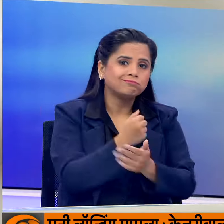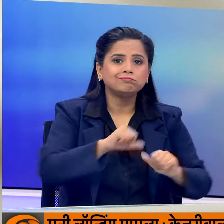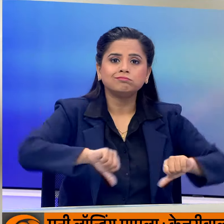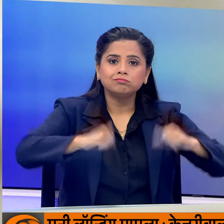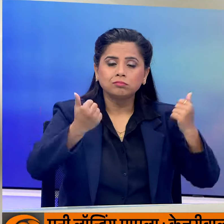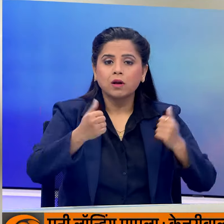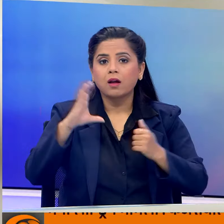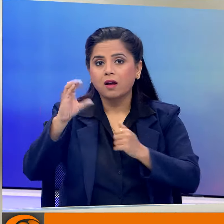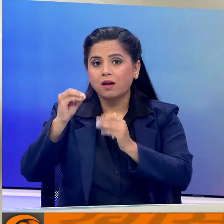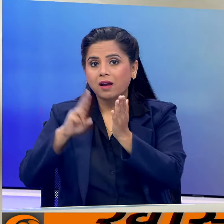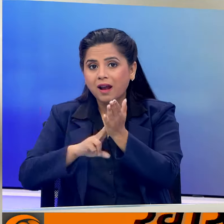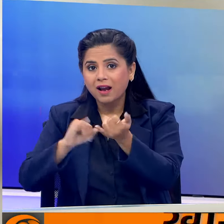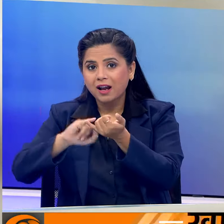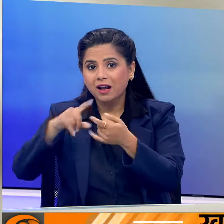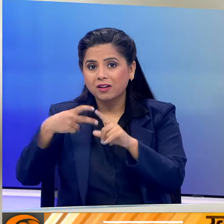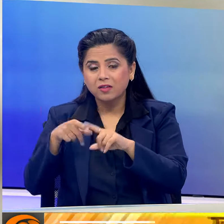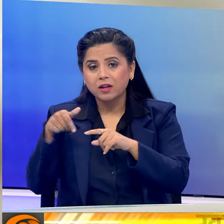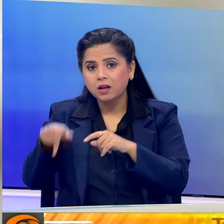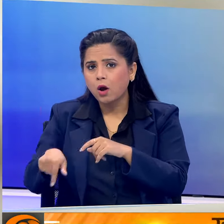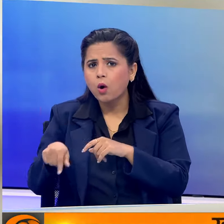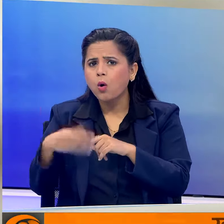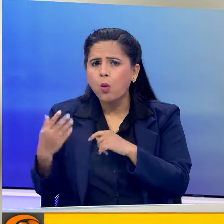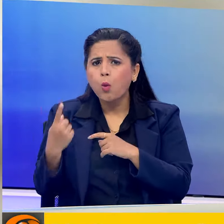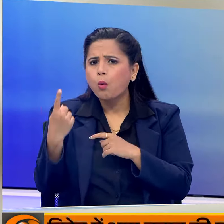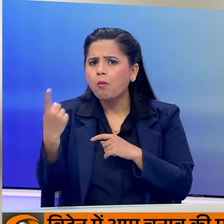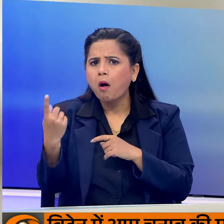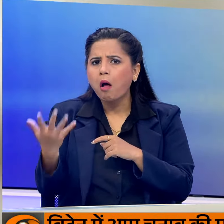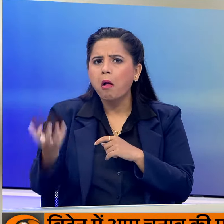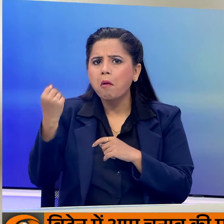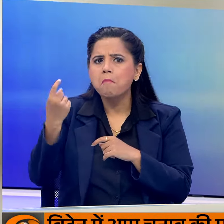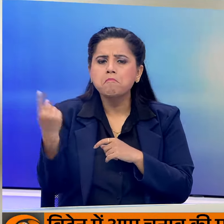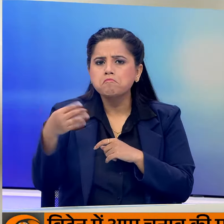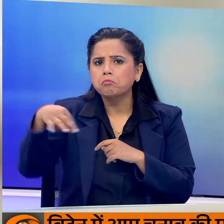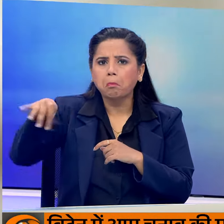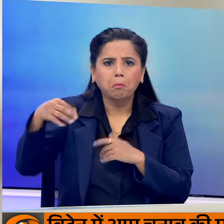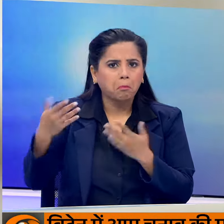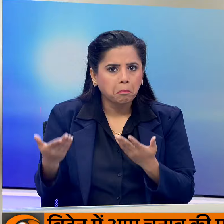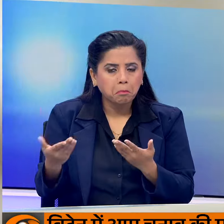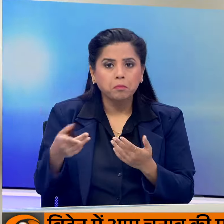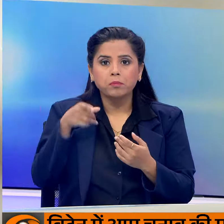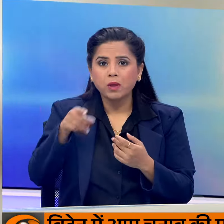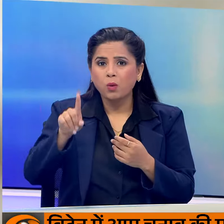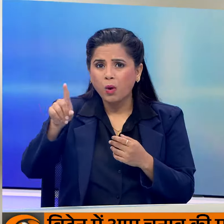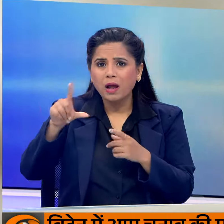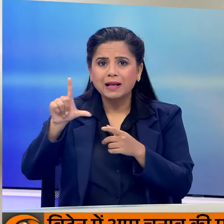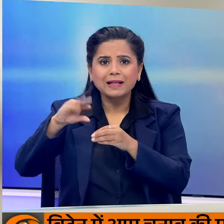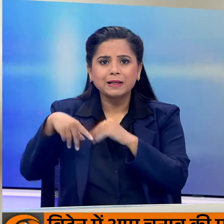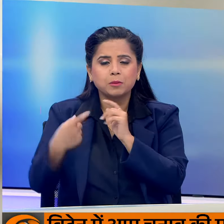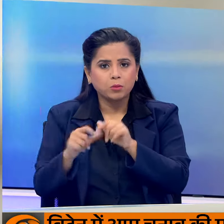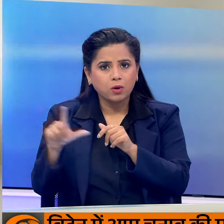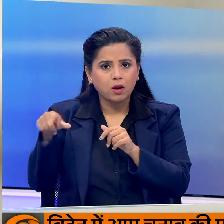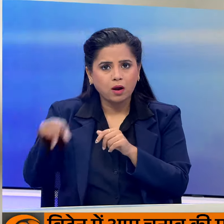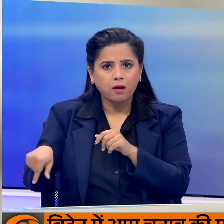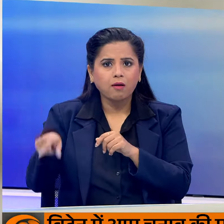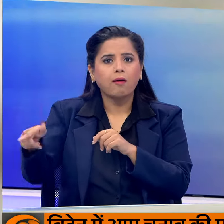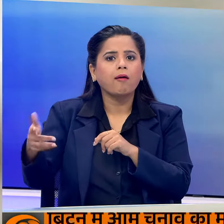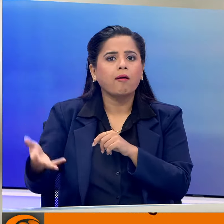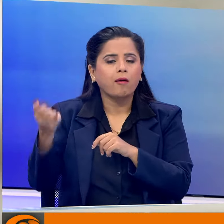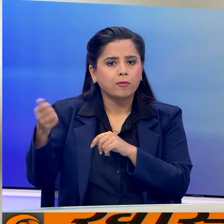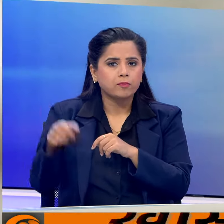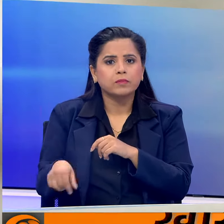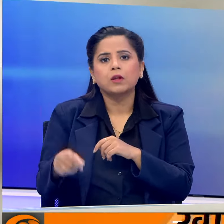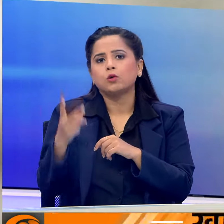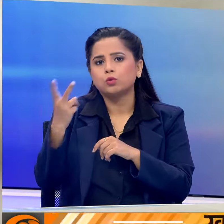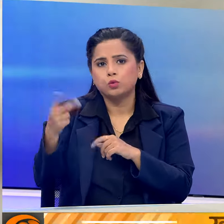जबकि कंजर्वेटिव पार्टी को अभी तक केवल एक सीट मिली है एक सीट लिब्रल डेमोक्राट्स के खाते में दो